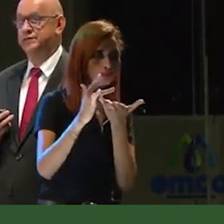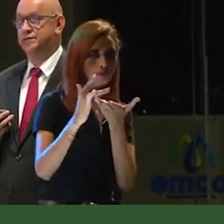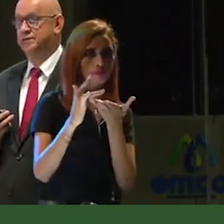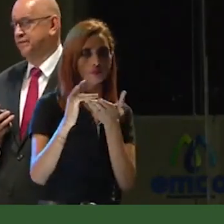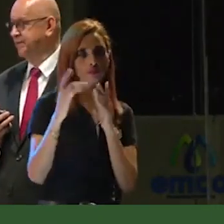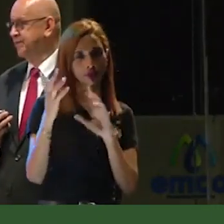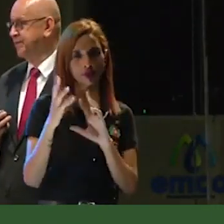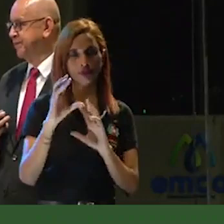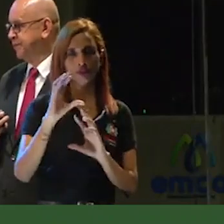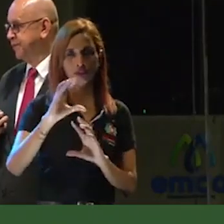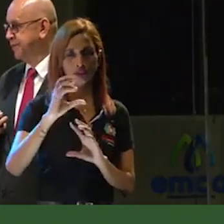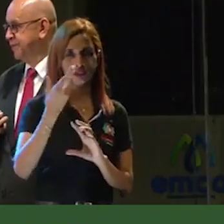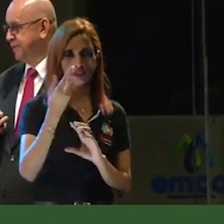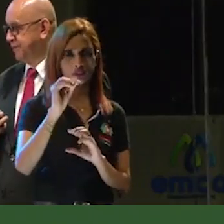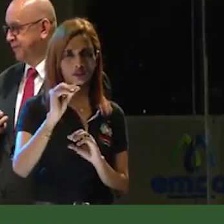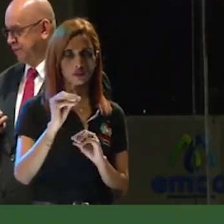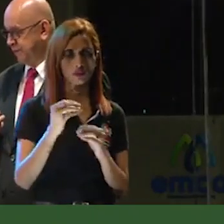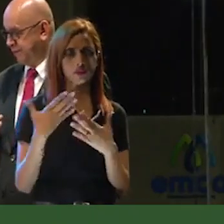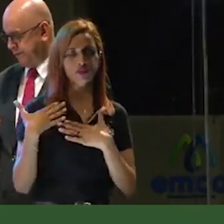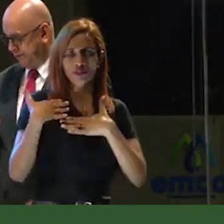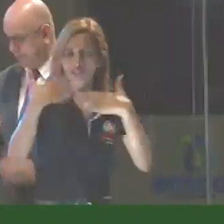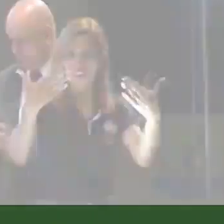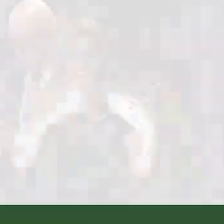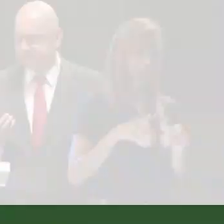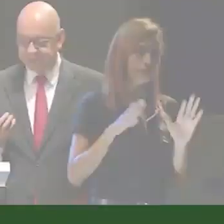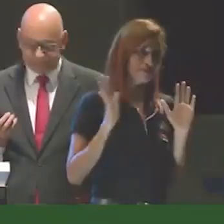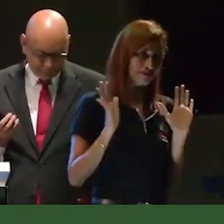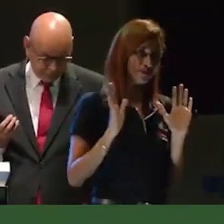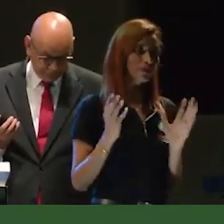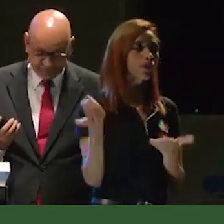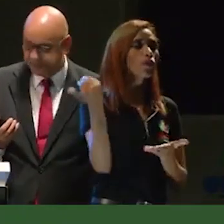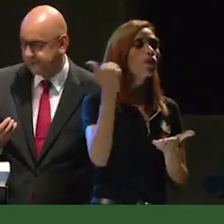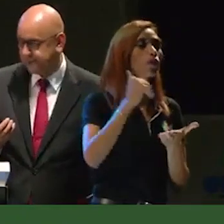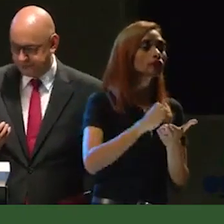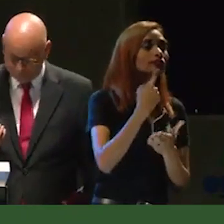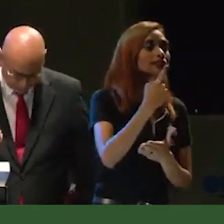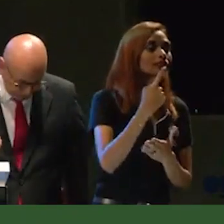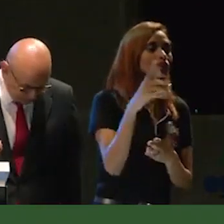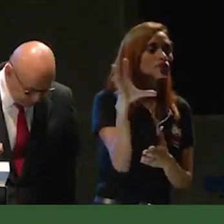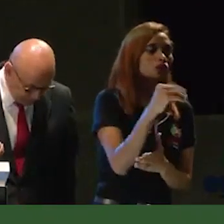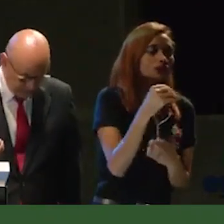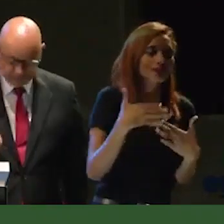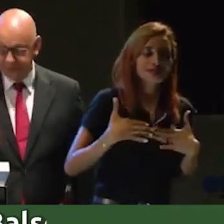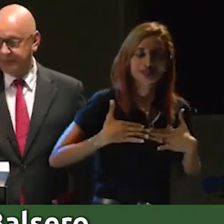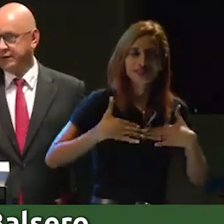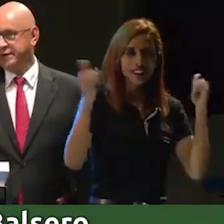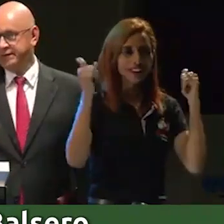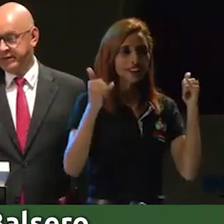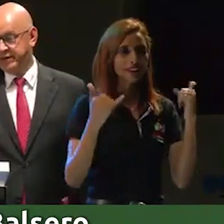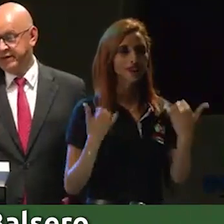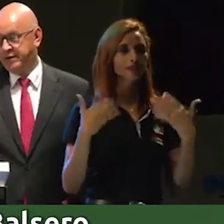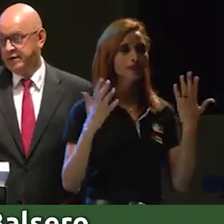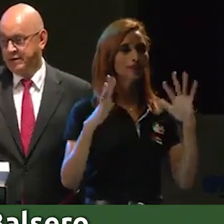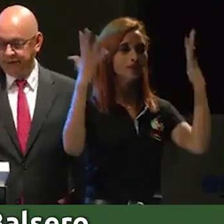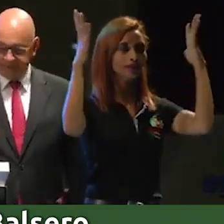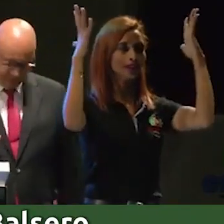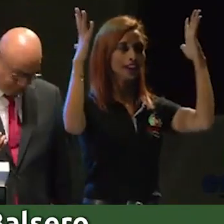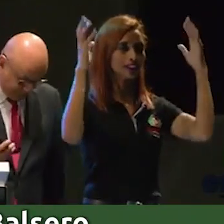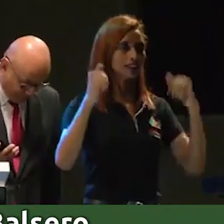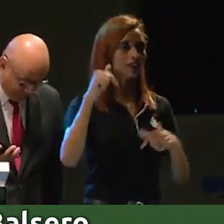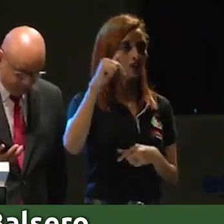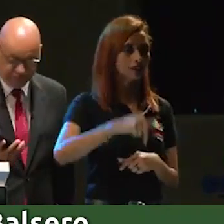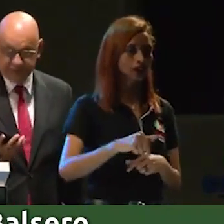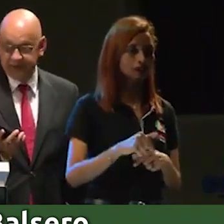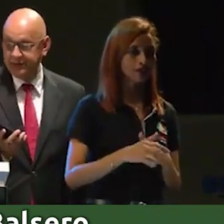y la autoridad ambiental regional. Muchas felicitaciones. Hoy estamos felices. Estamos de fiesta. Esta es la